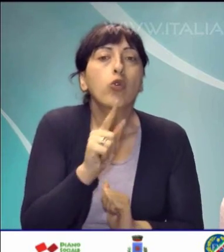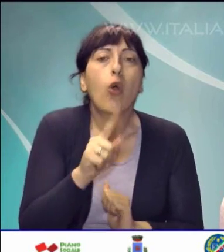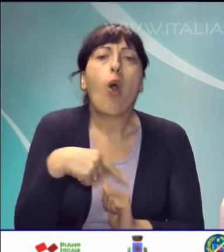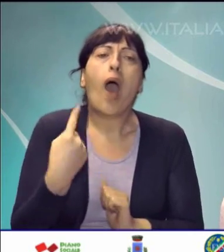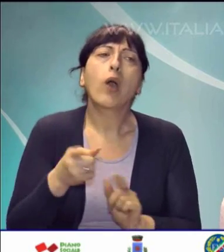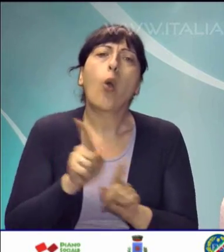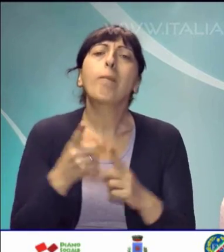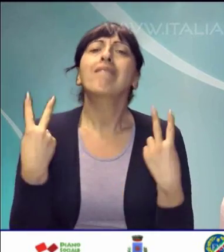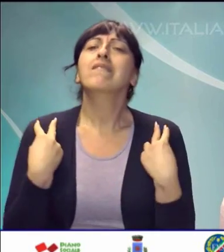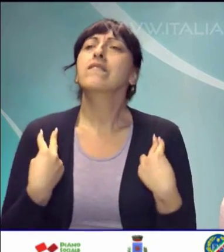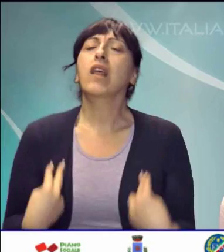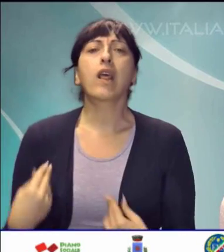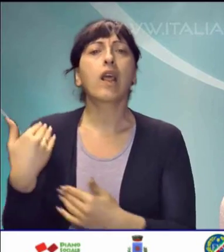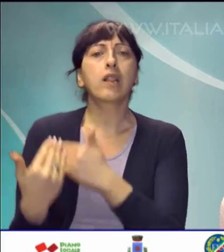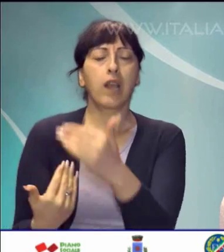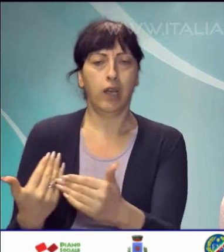palestra di vita.